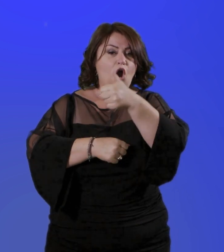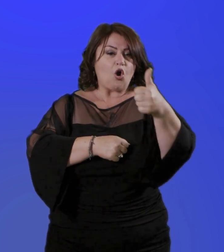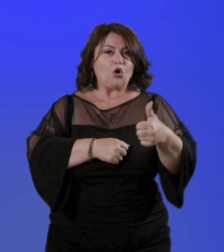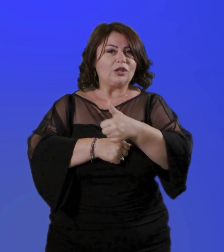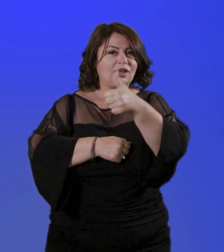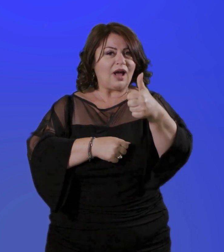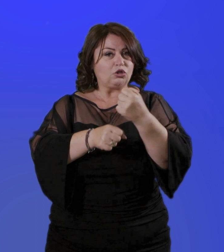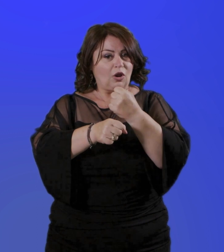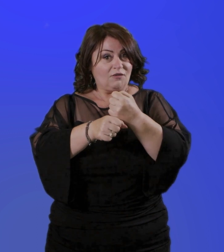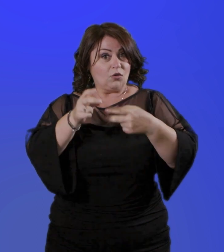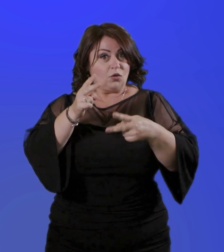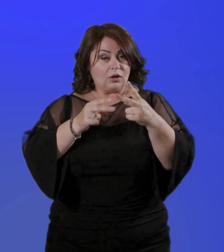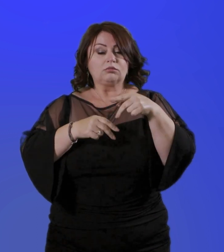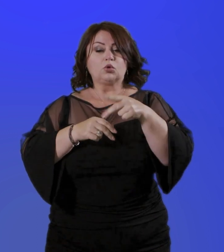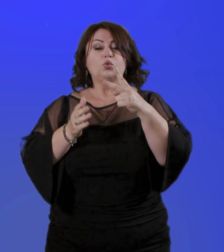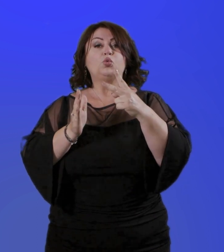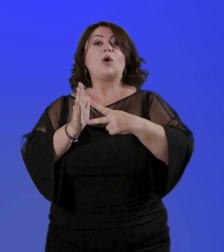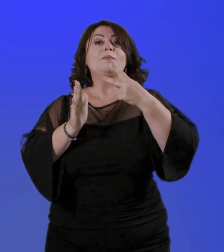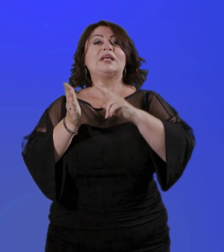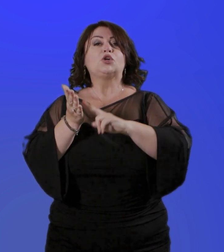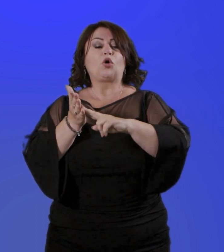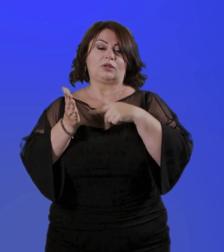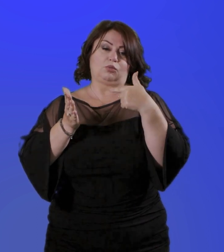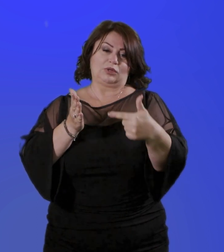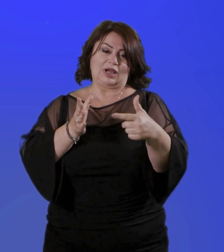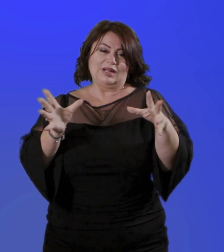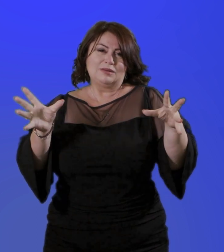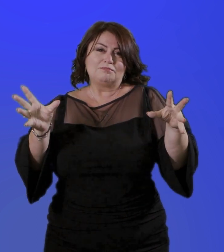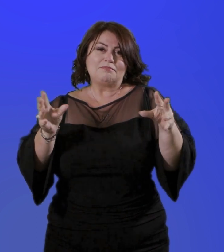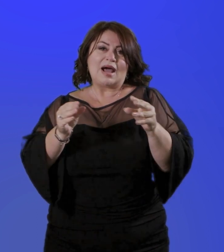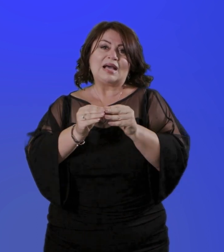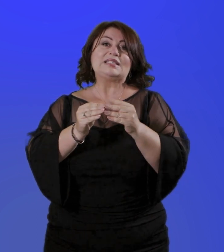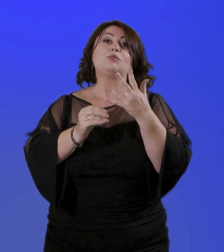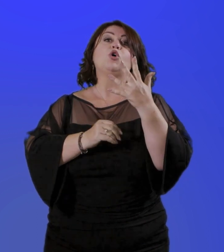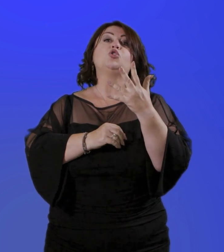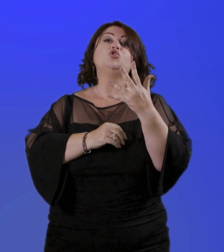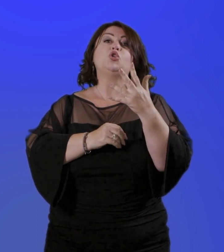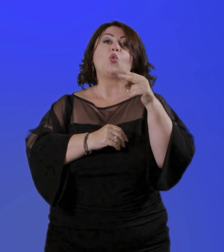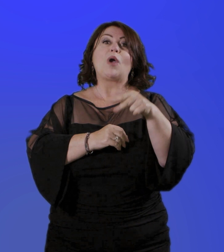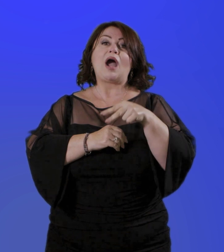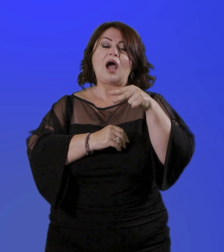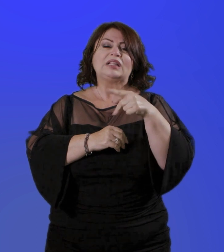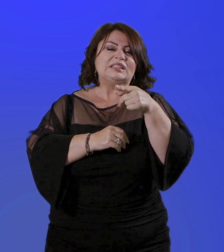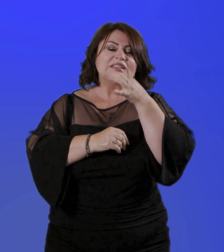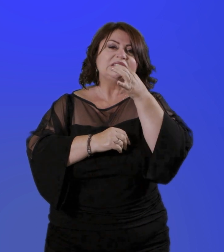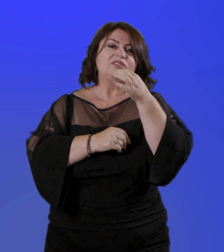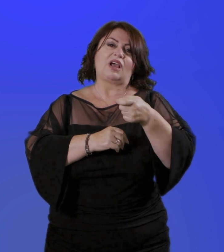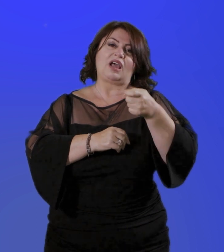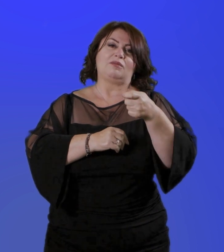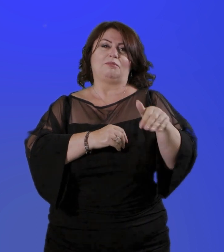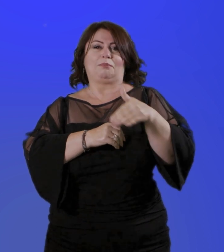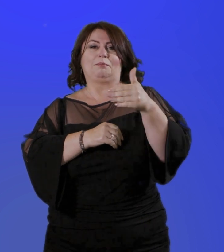per ogni anno effettivamente prestato è riconosciuta fino a un limite massimo di cinque anni. La